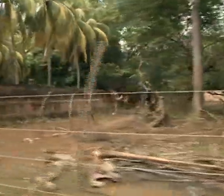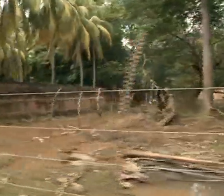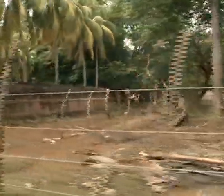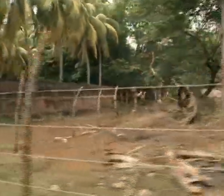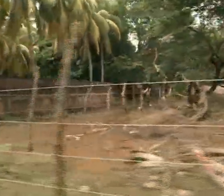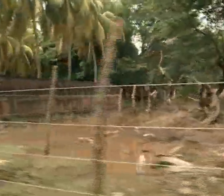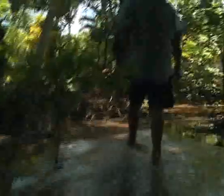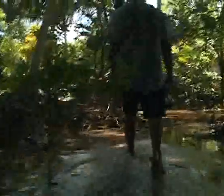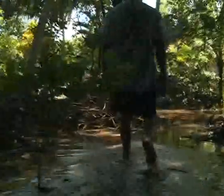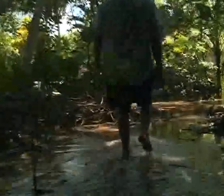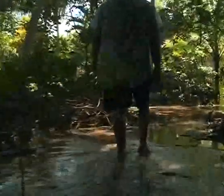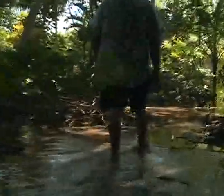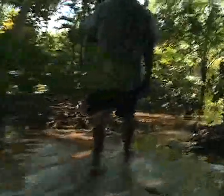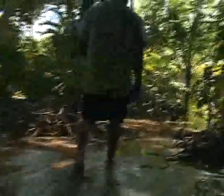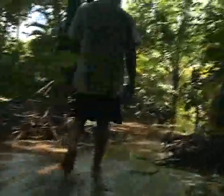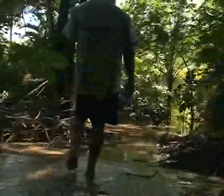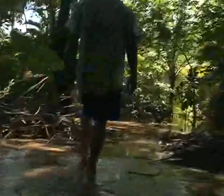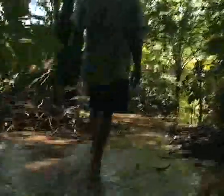129.